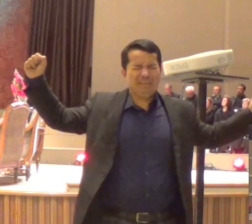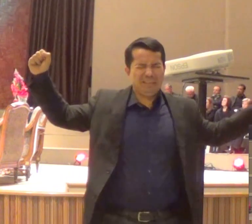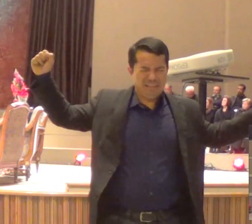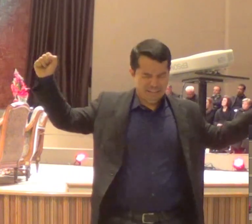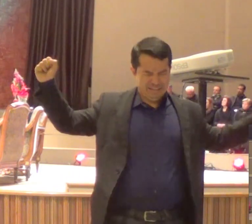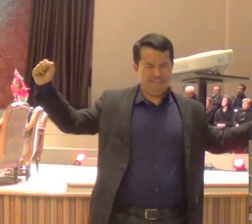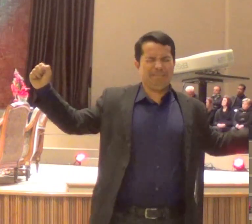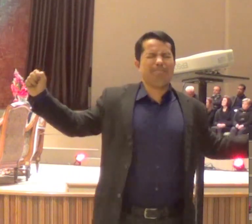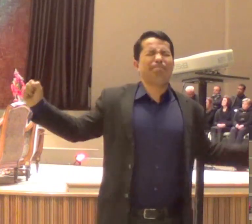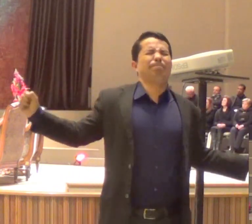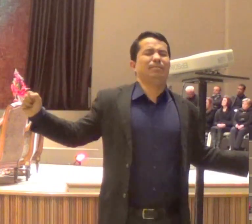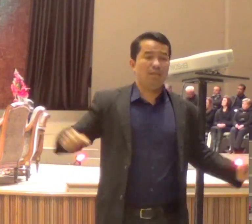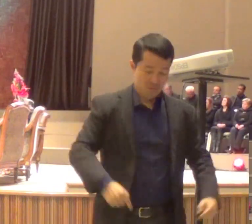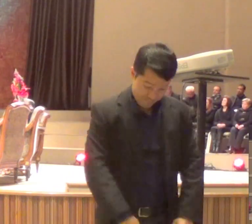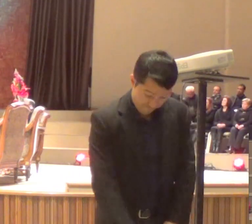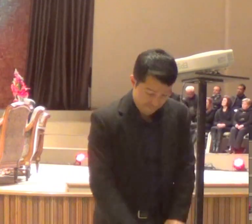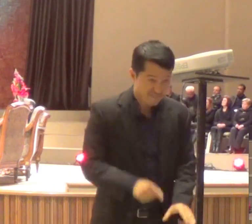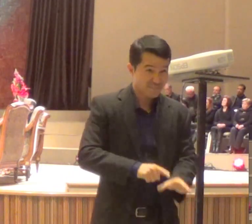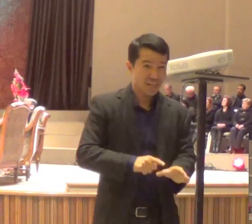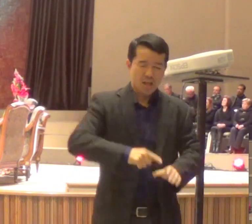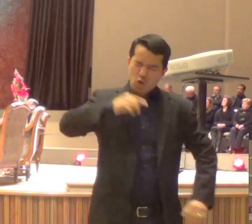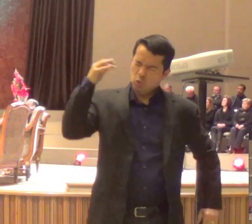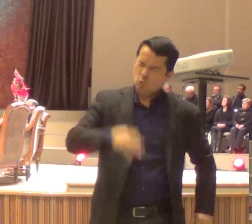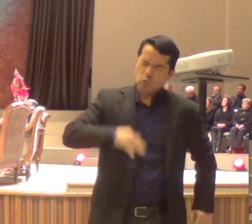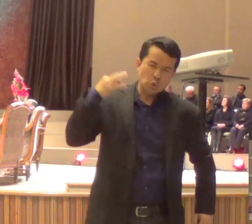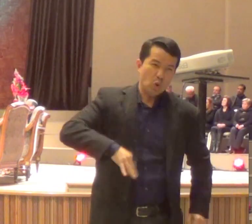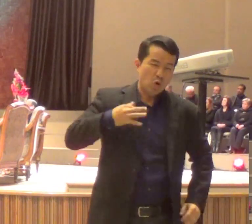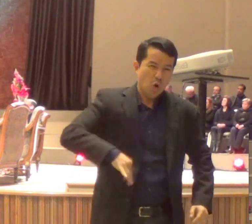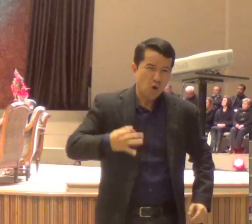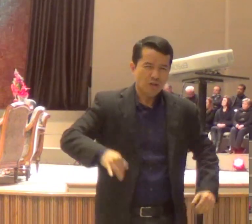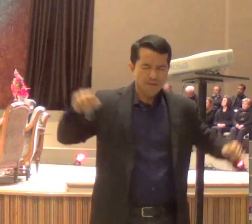para poder, levantar-se, para o diafragma, funcionar,